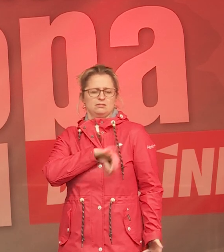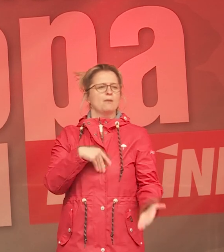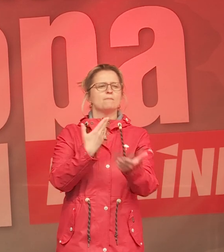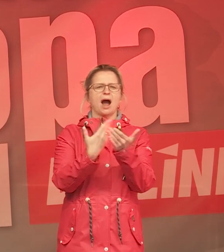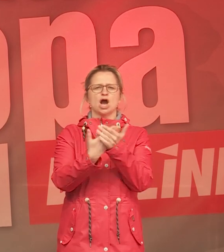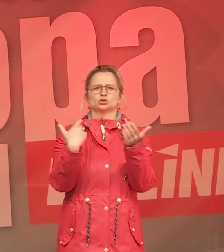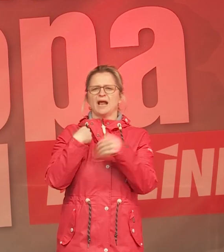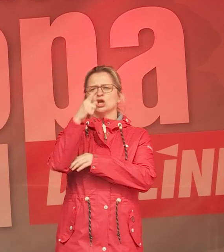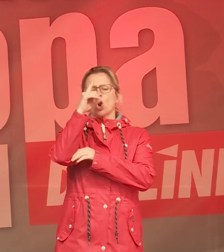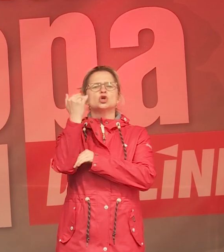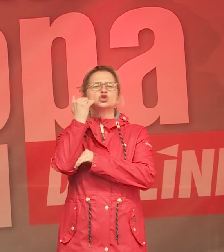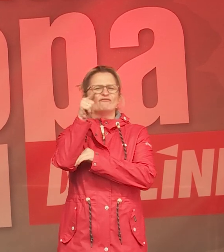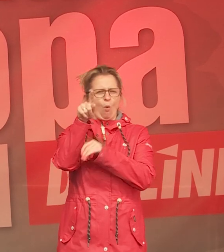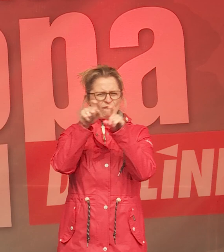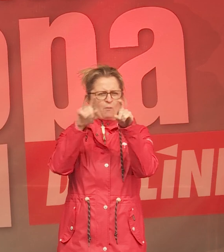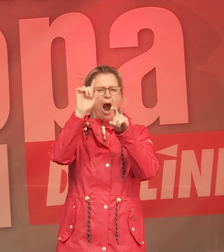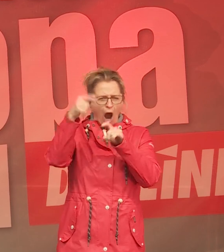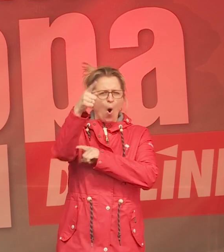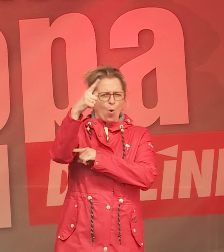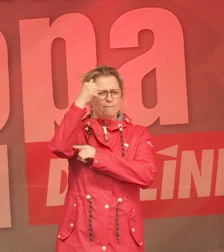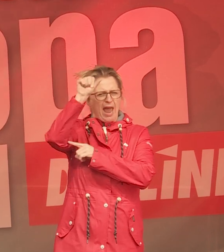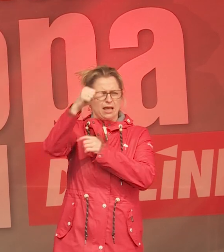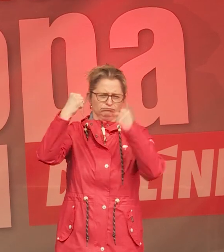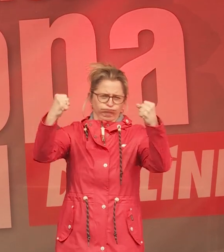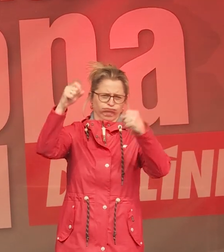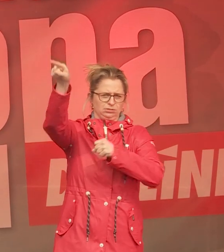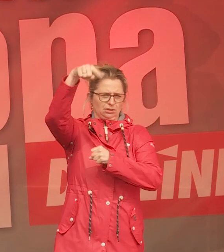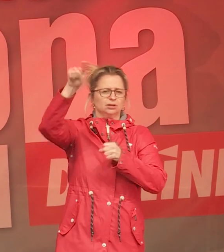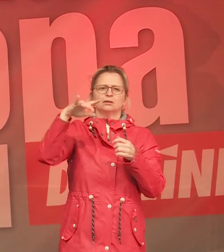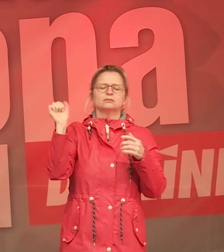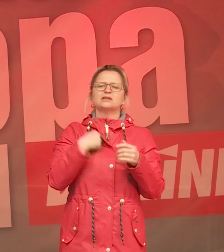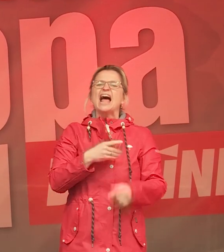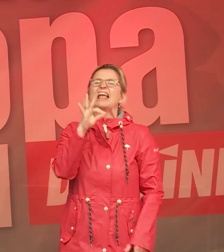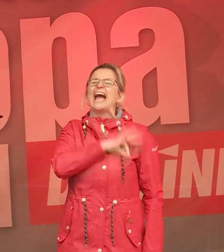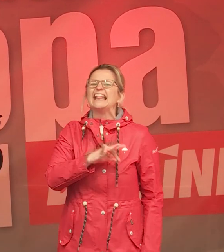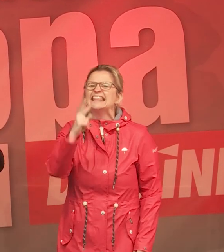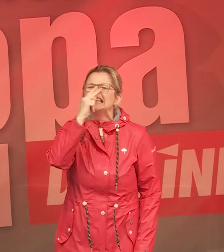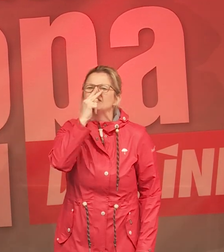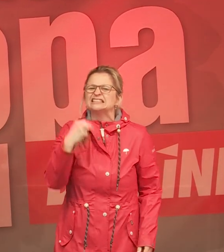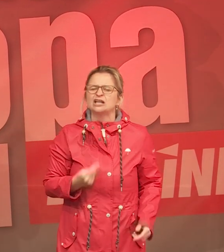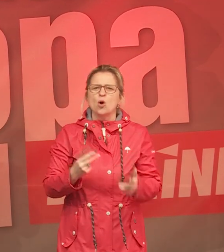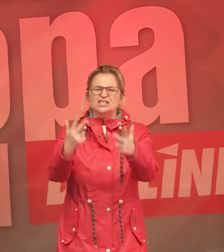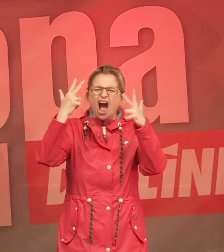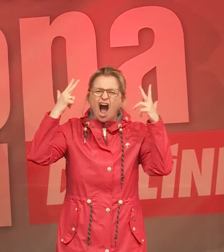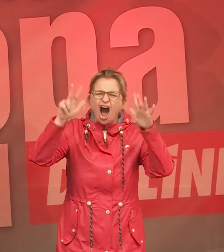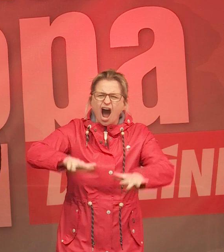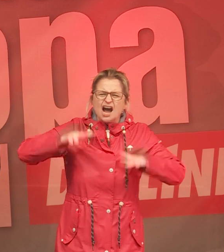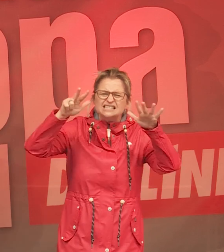zum Beispiel bei Deutsche Wohnen, ist nun vor allem in Berlin auch präsent, da besträgt die Rendite 18 Prozent.